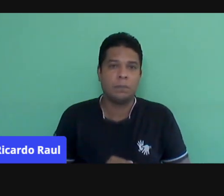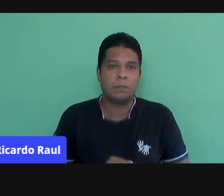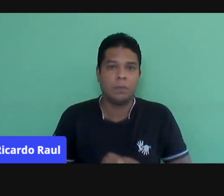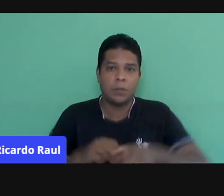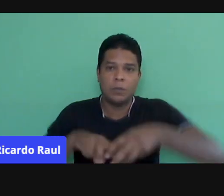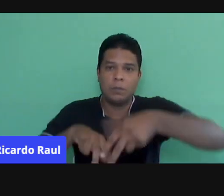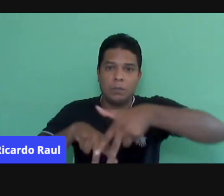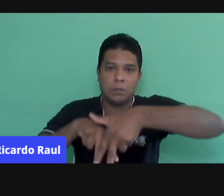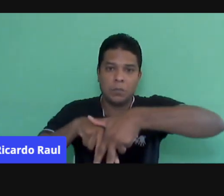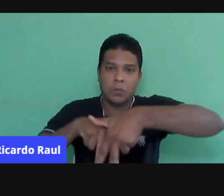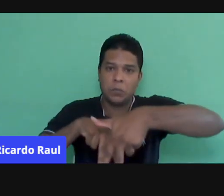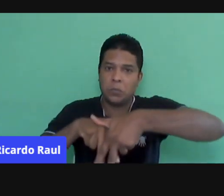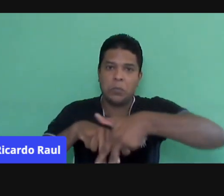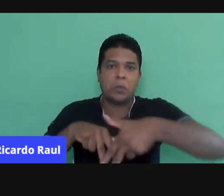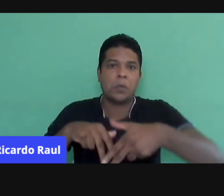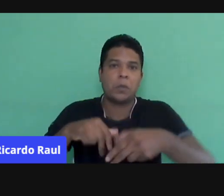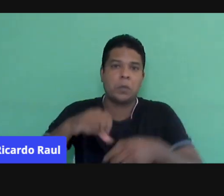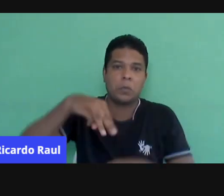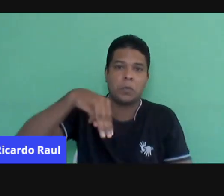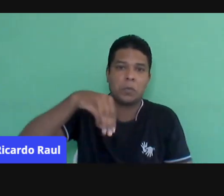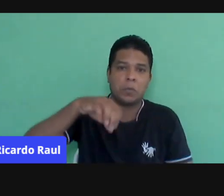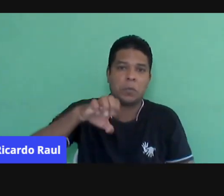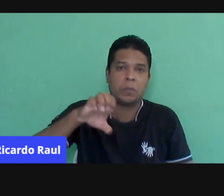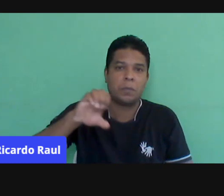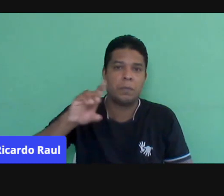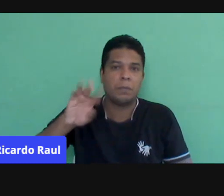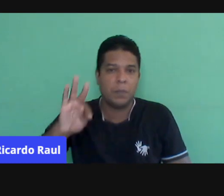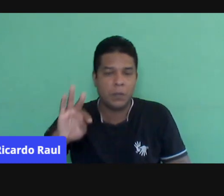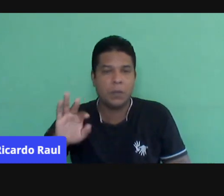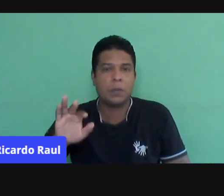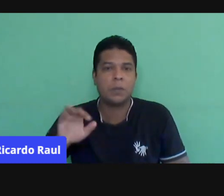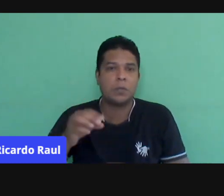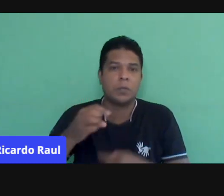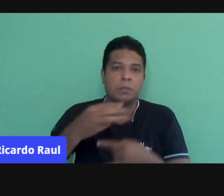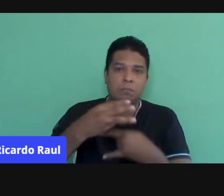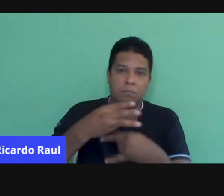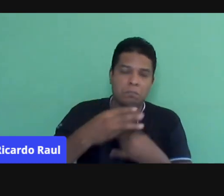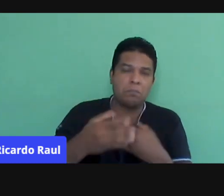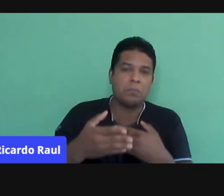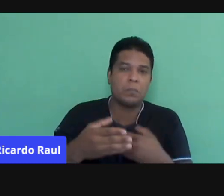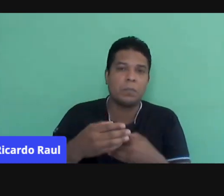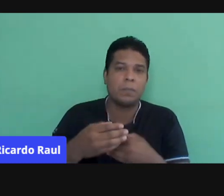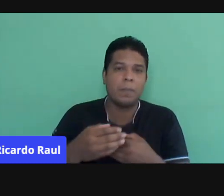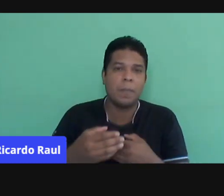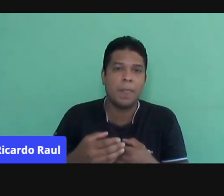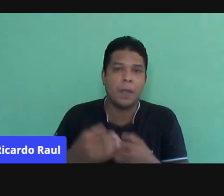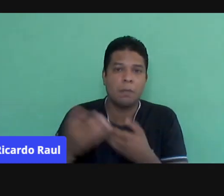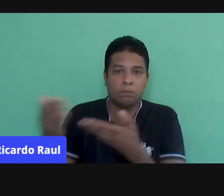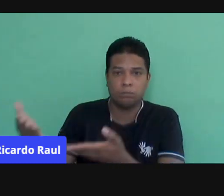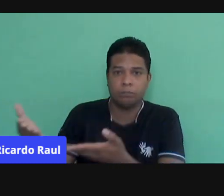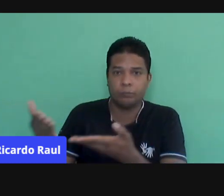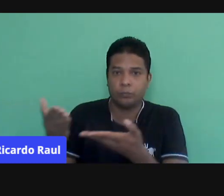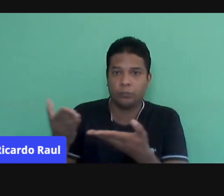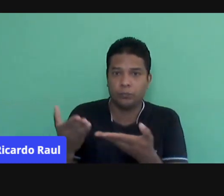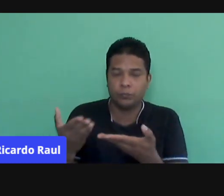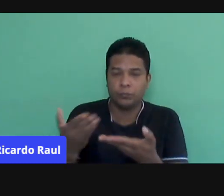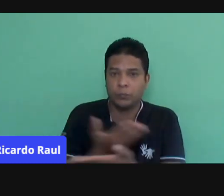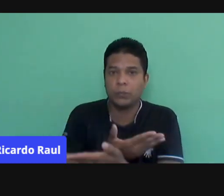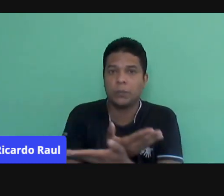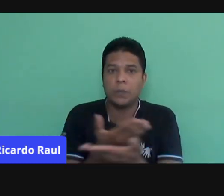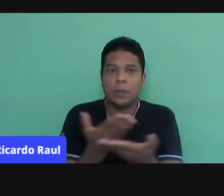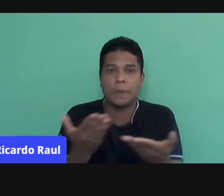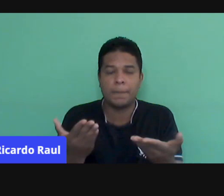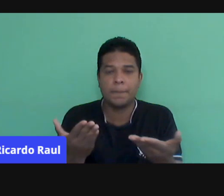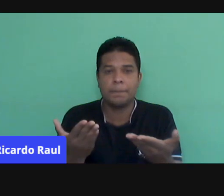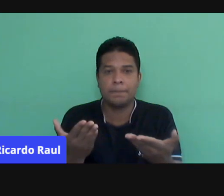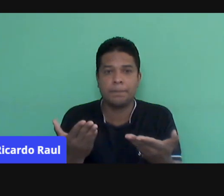Clerson, Meet, né? Então, eu queria convidar a todos vocês, todas e todos nesse momento,